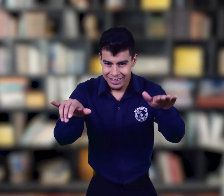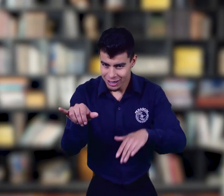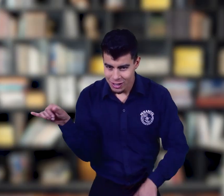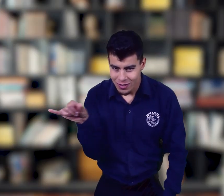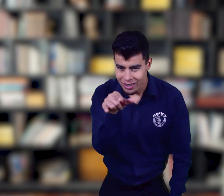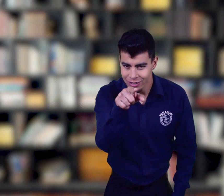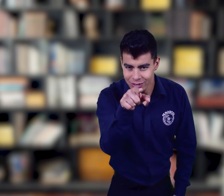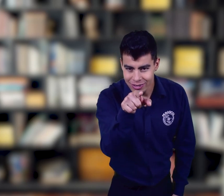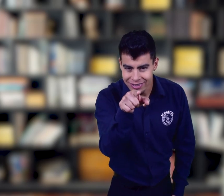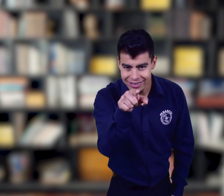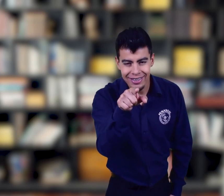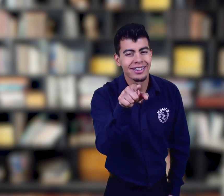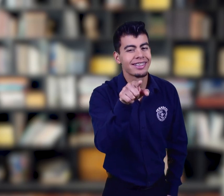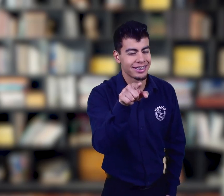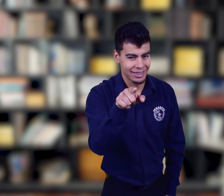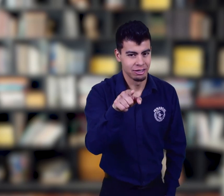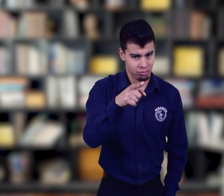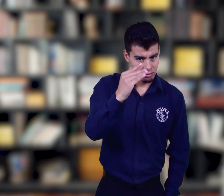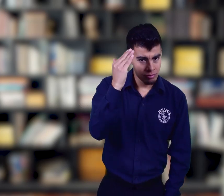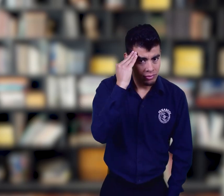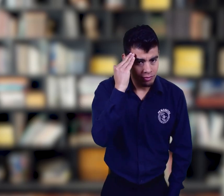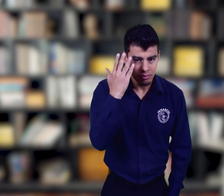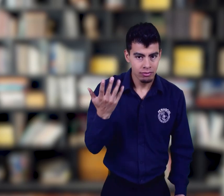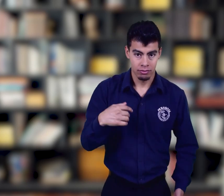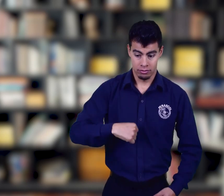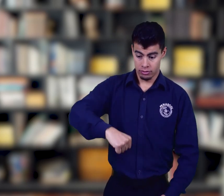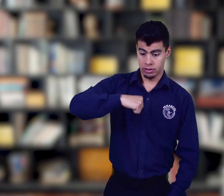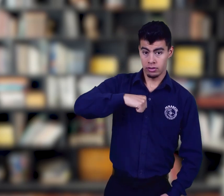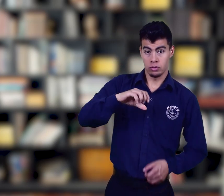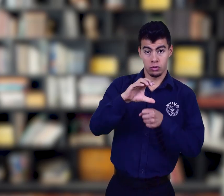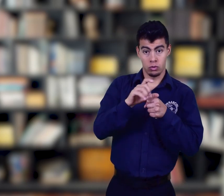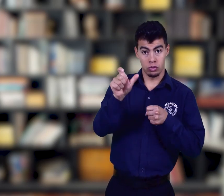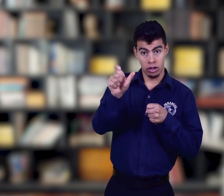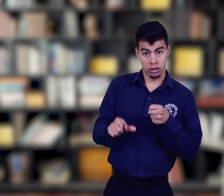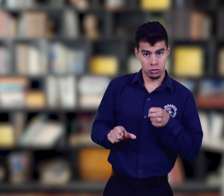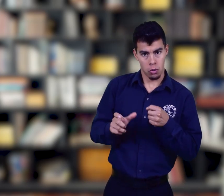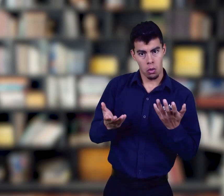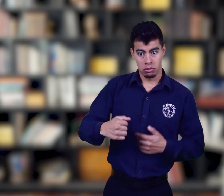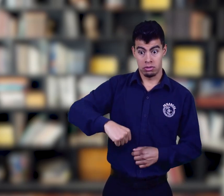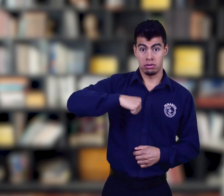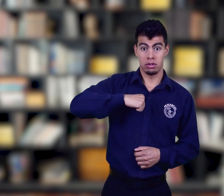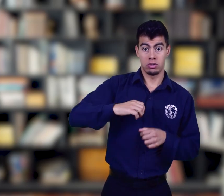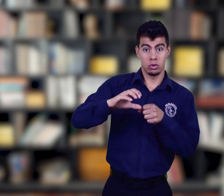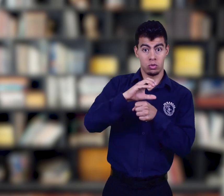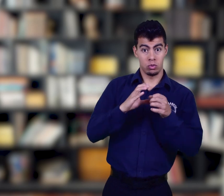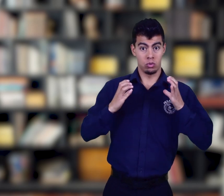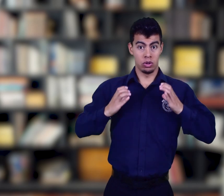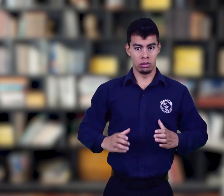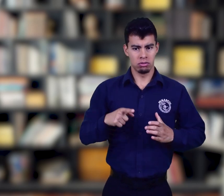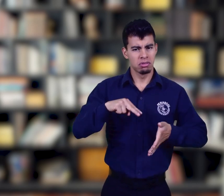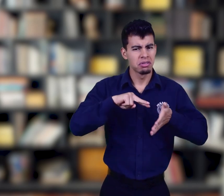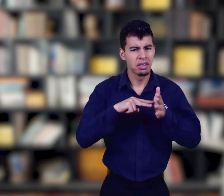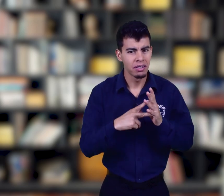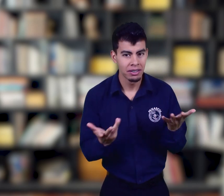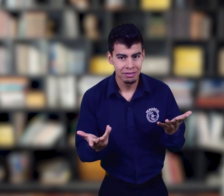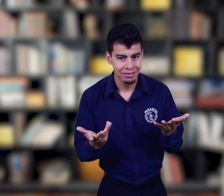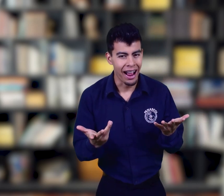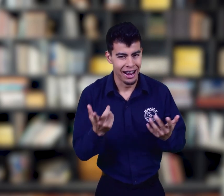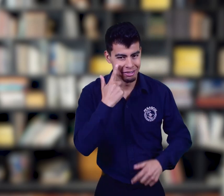¿Te pasa igual? ¿Saben cuál es el derecho a la ciudadanía o derecho a ser ciudadano? ¿Sabes lo que